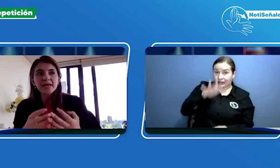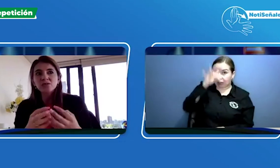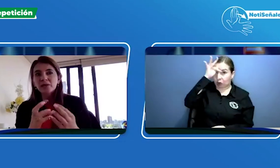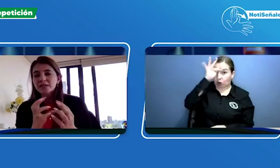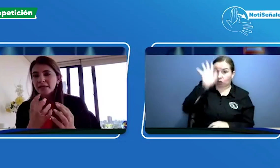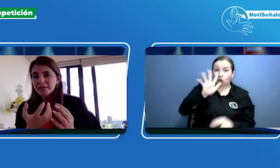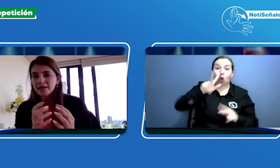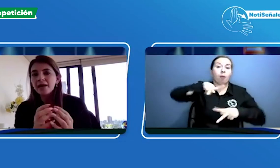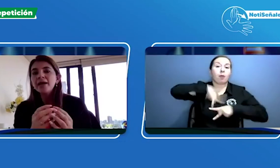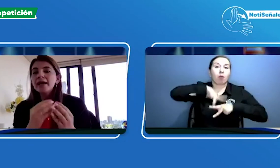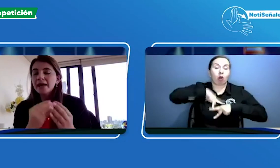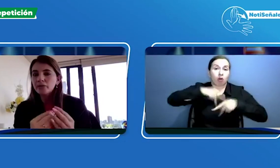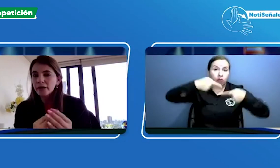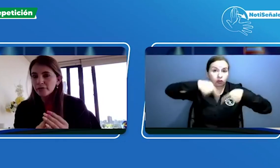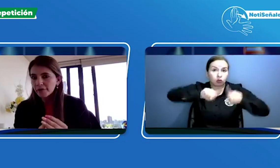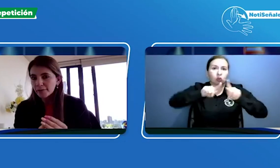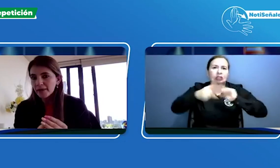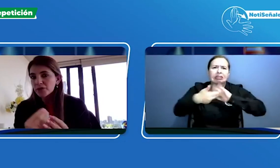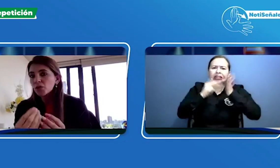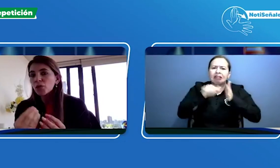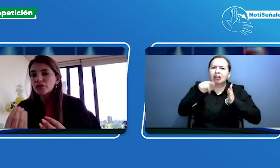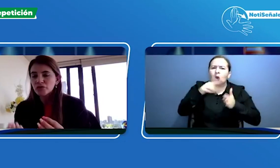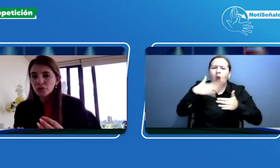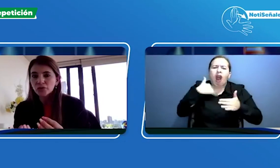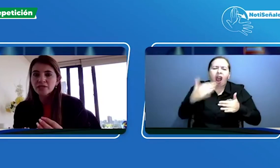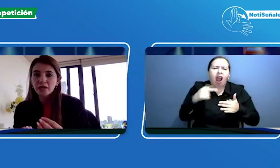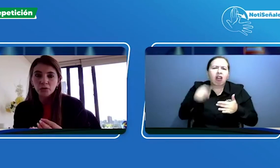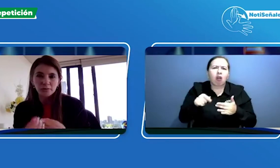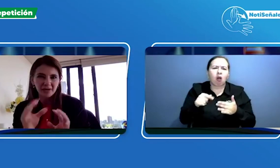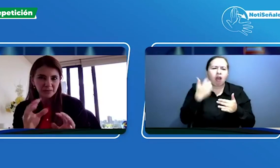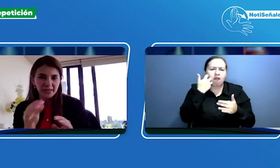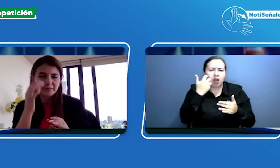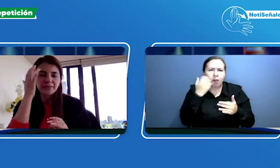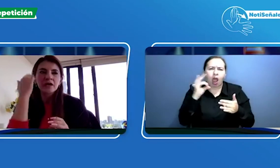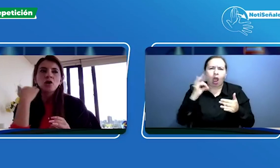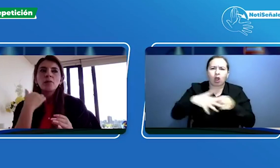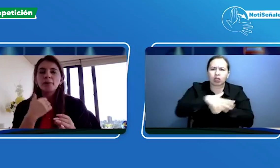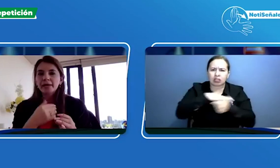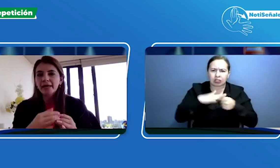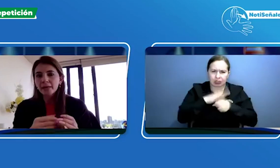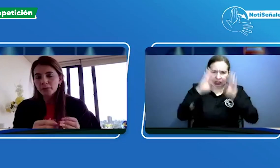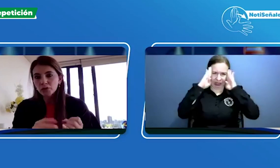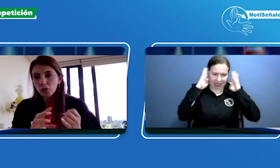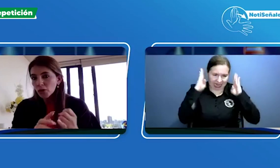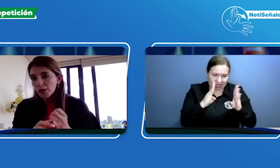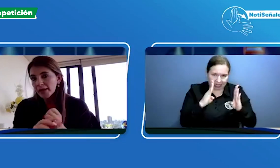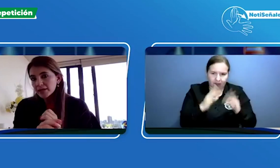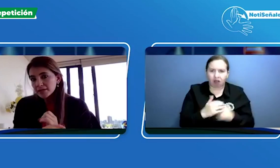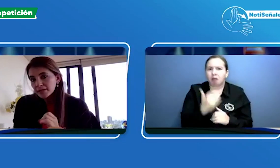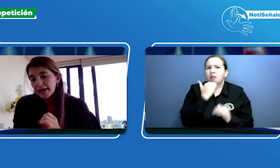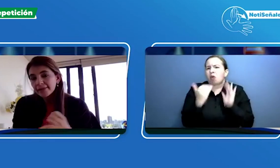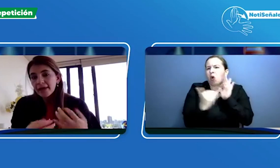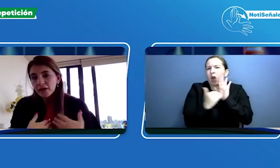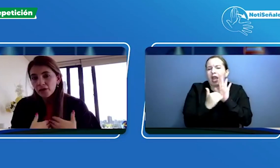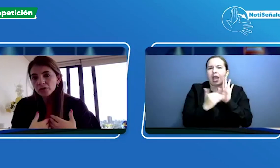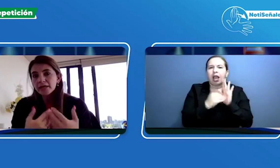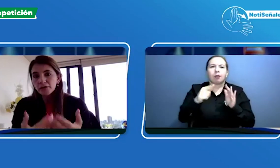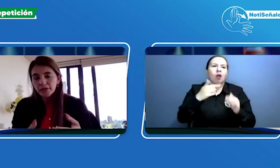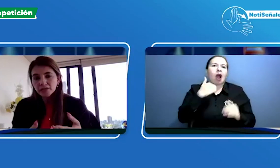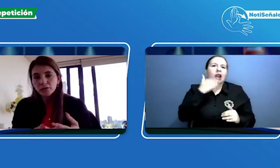se especializa en una enfermedad o condición de salud, más bien. Como por ejemplo, todo lo que es cardíaco, del corazón,